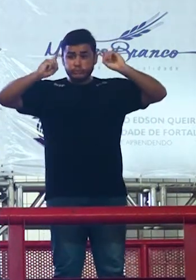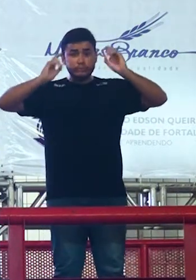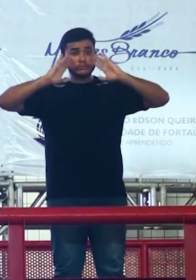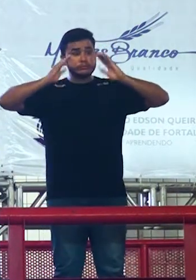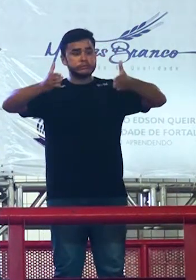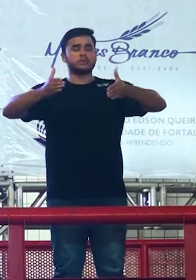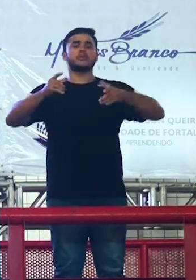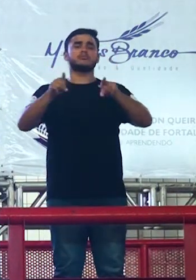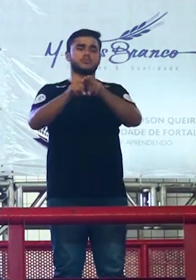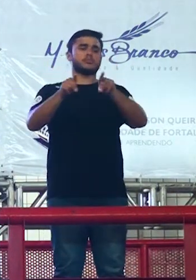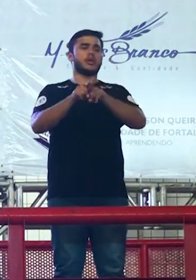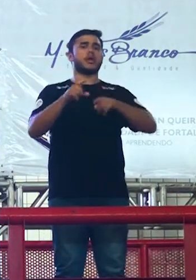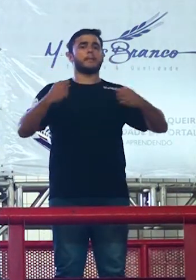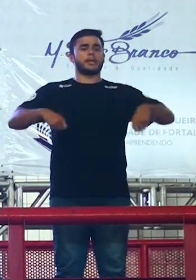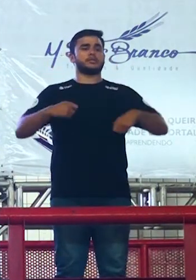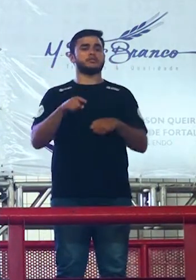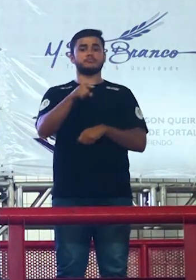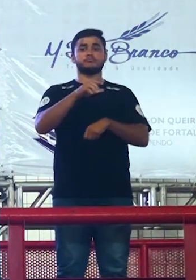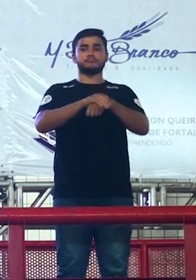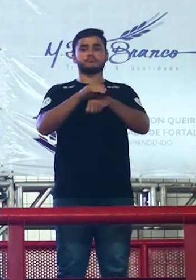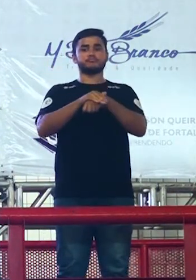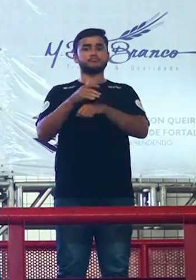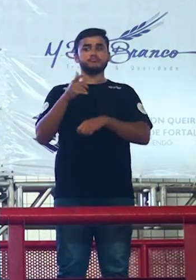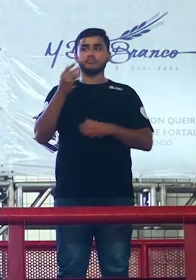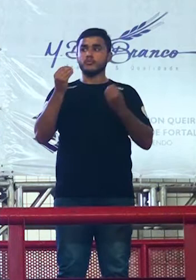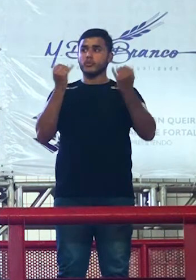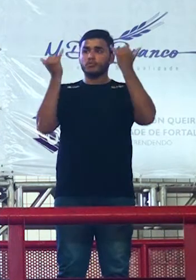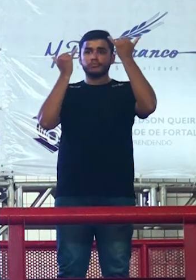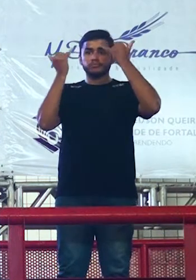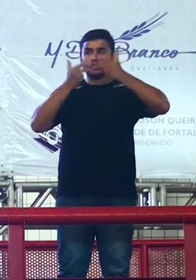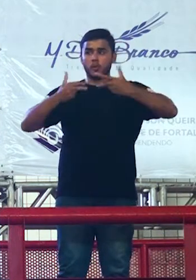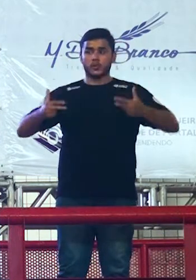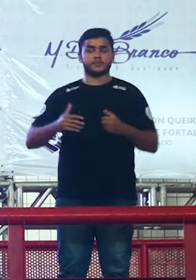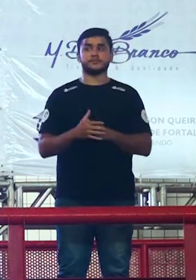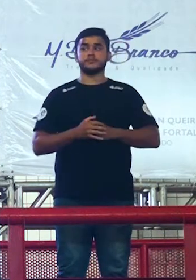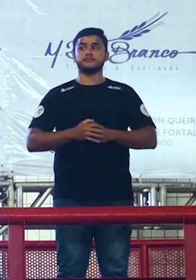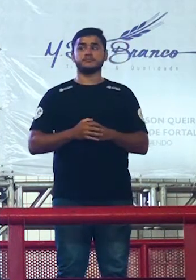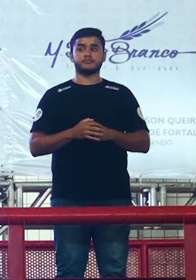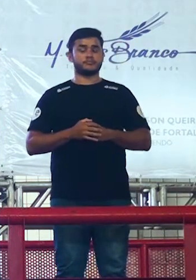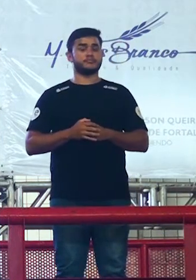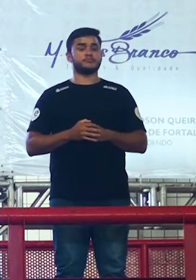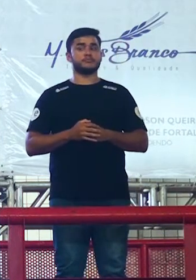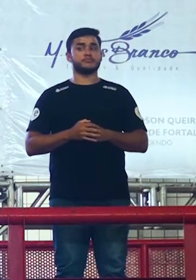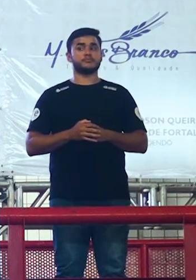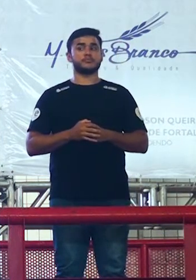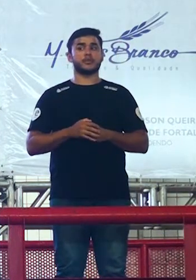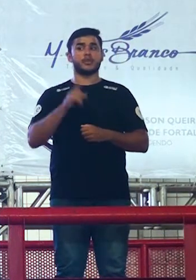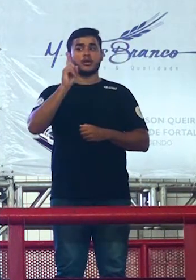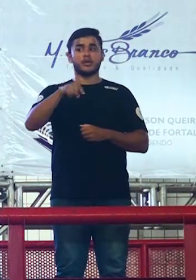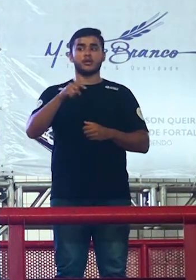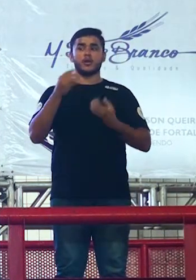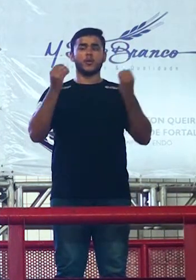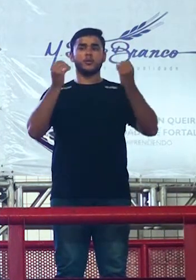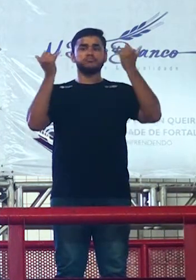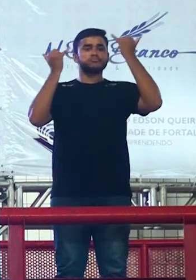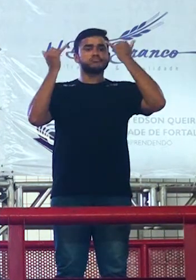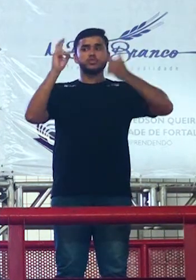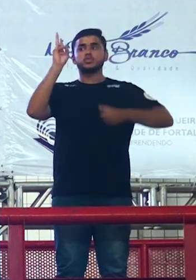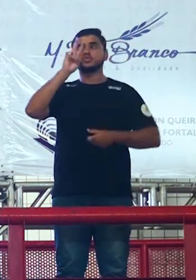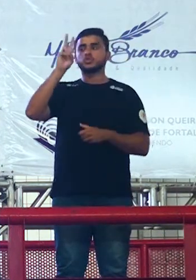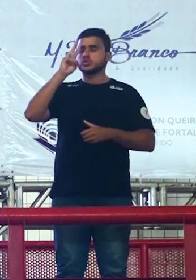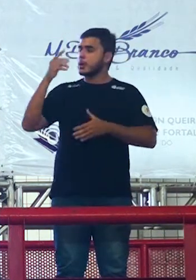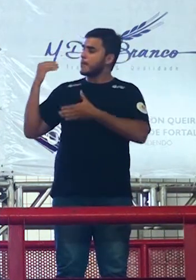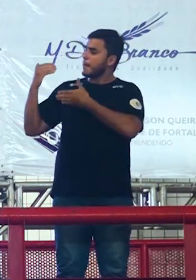mas exige que você tenha acesso a essas campanhas que eu acabei de mostrar que saiba história que